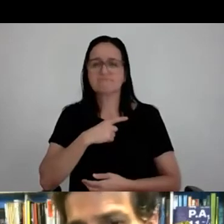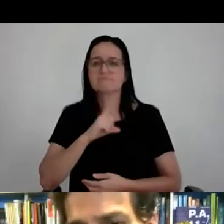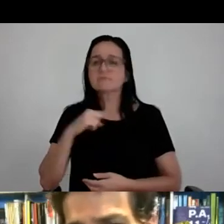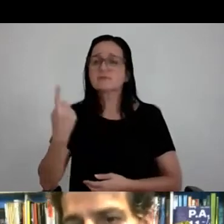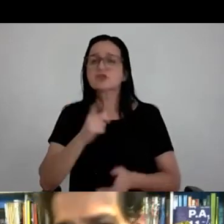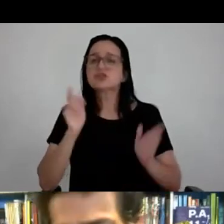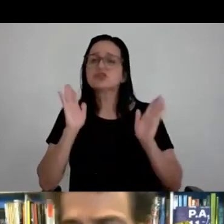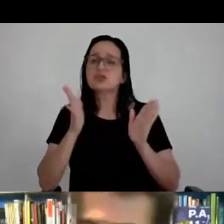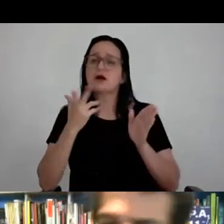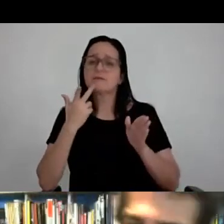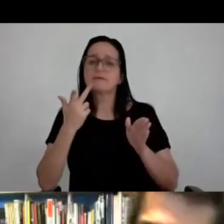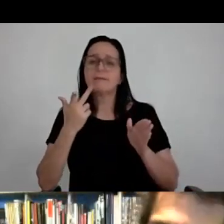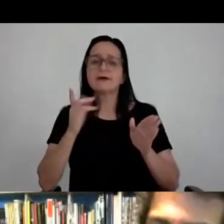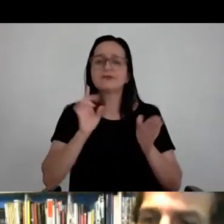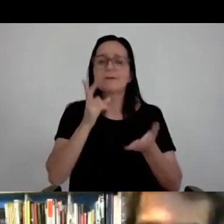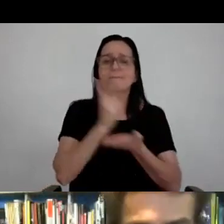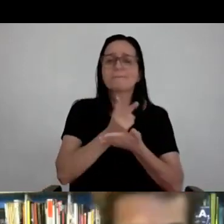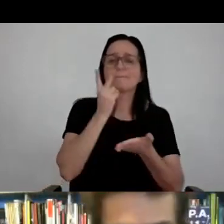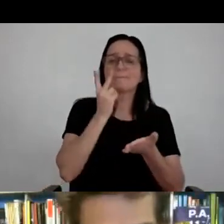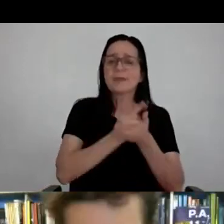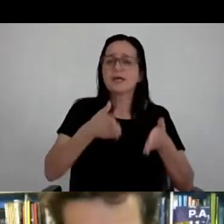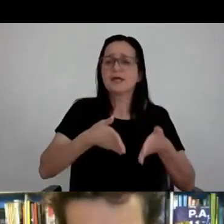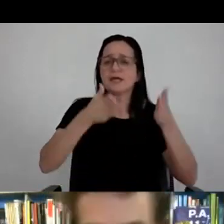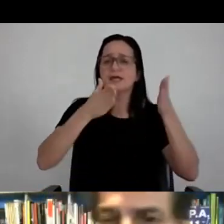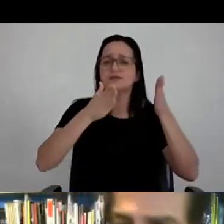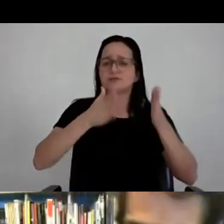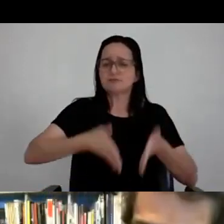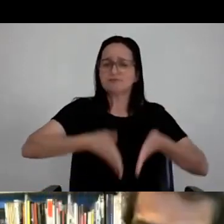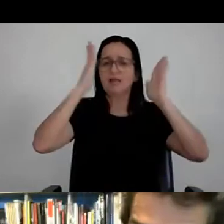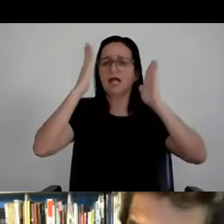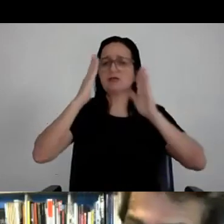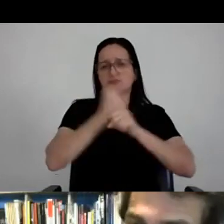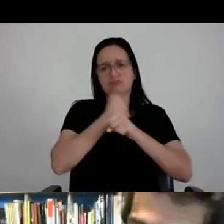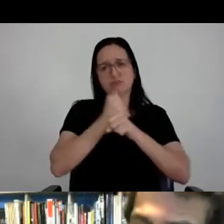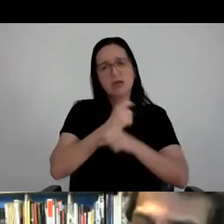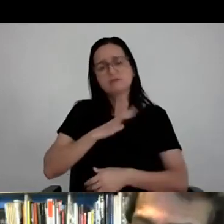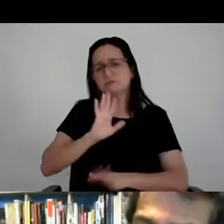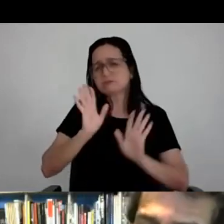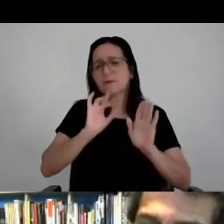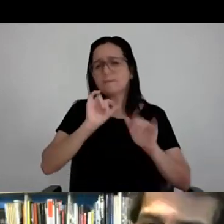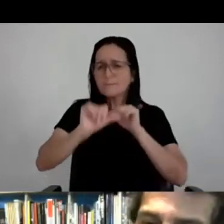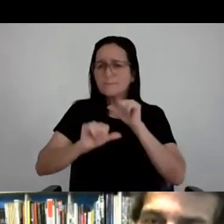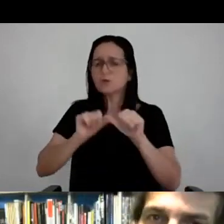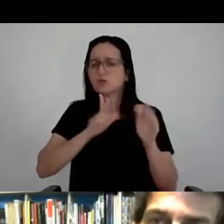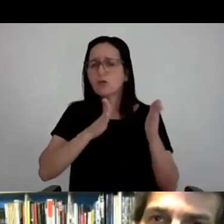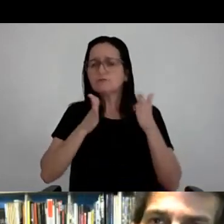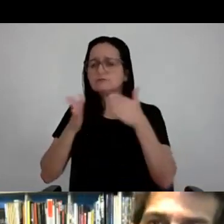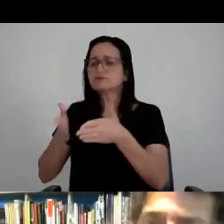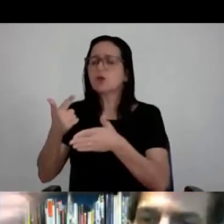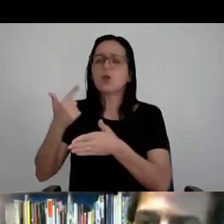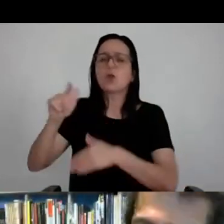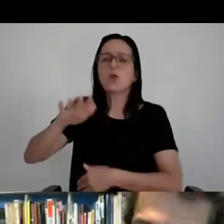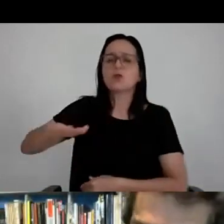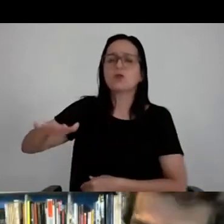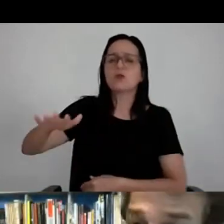do interior de apartamento, sim, fugimos dali, não quer dizer que a não tenha feito e não faça, mas o nosso foco caminhou para uma área muito mais